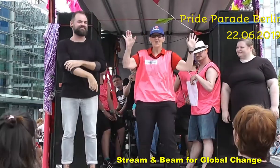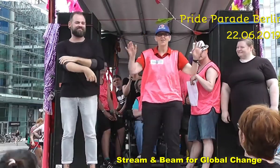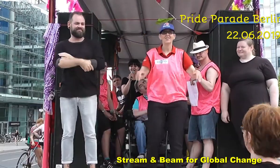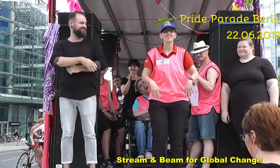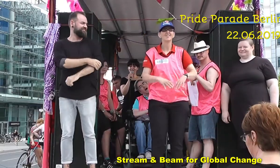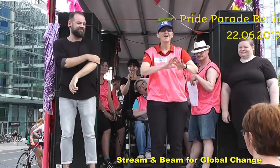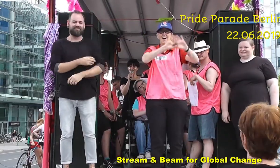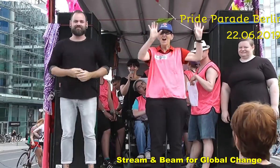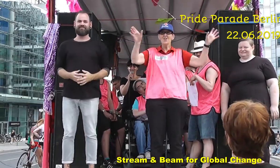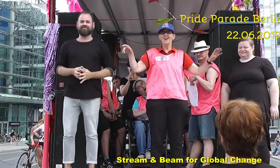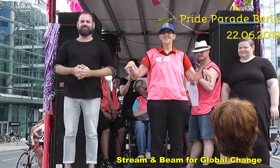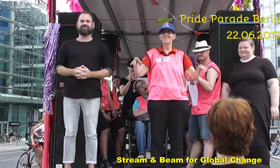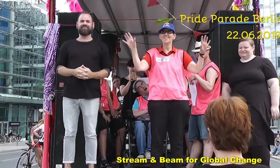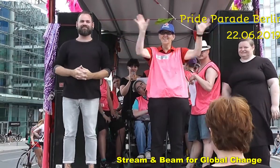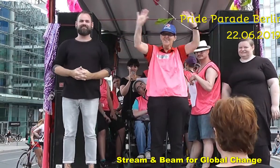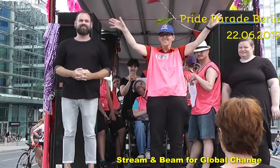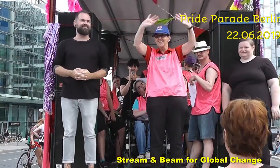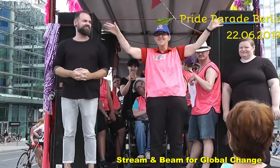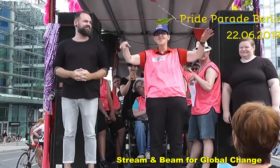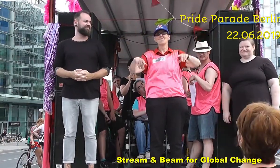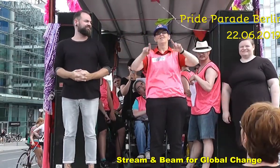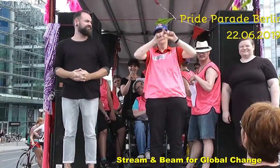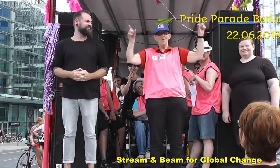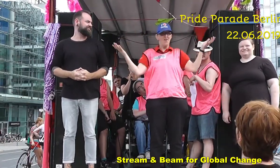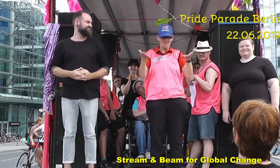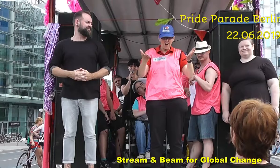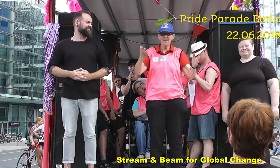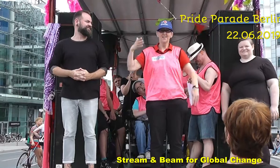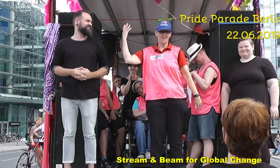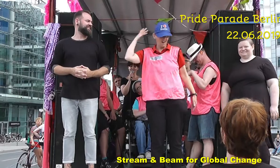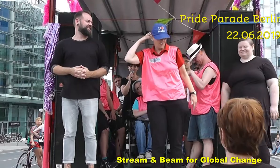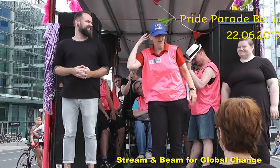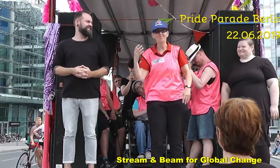Hallo. Hallo.